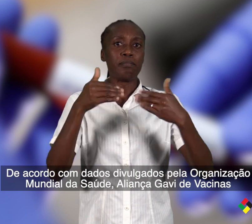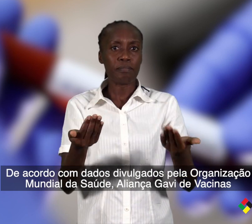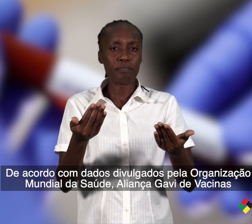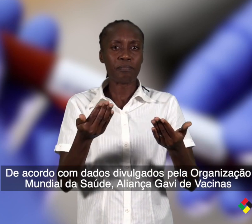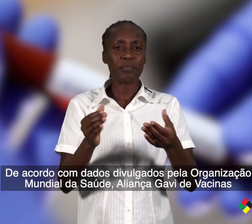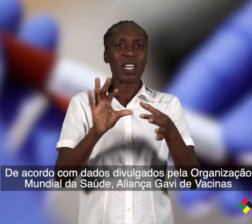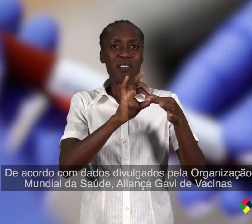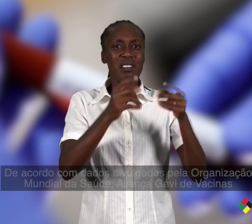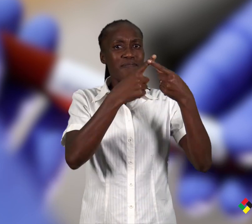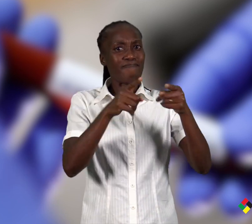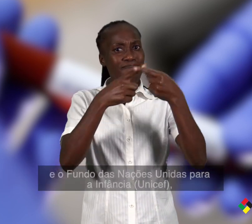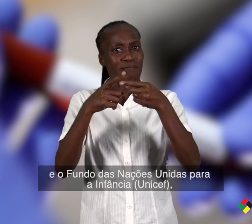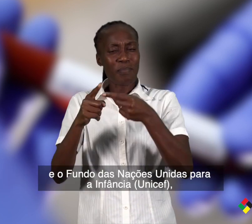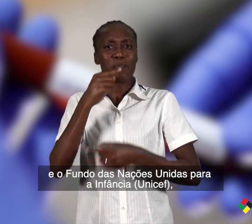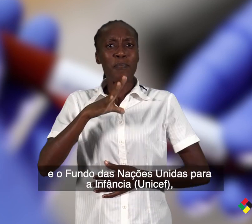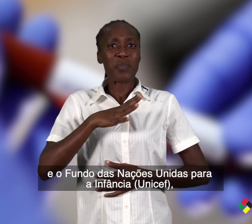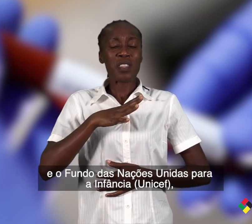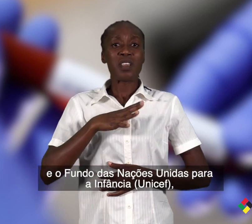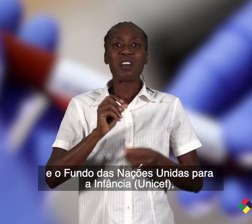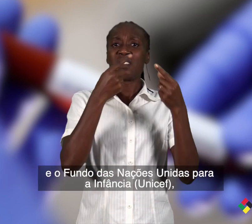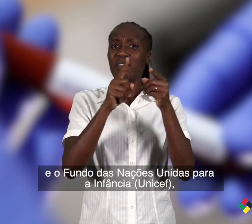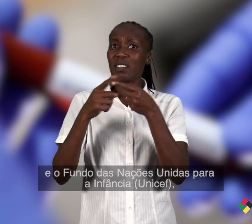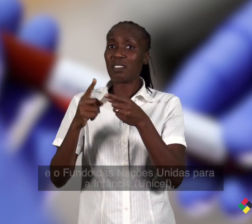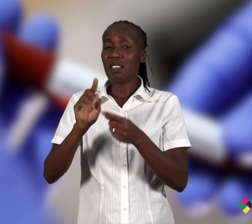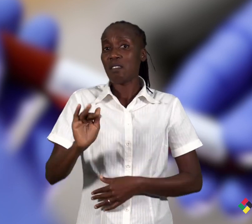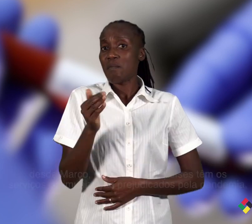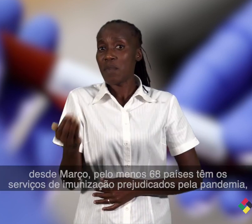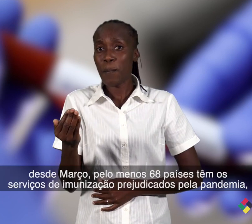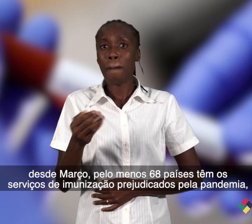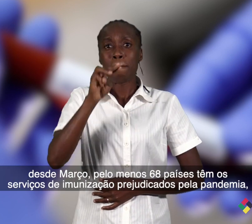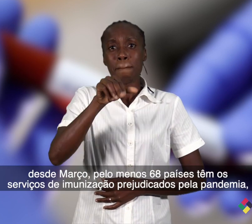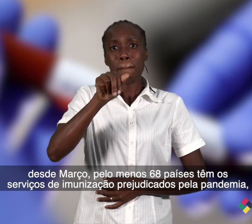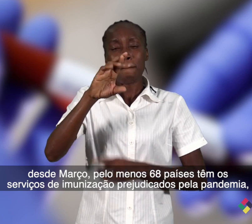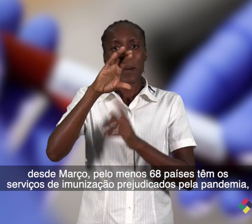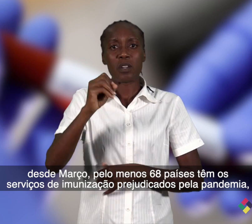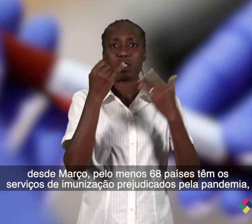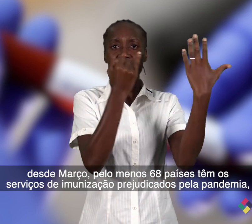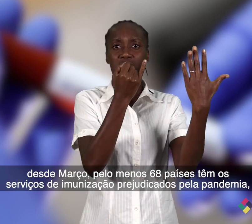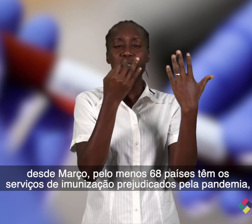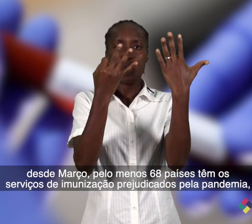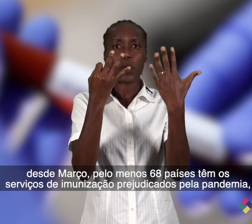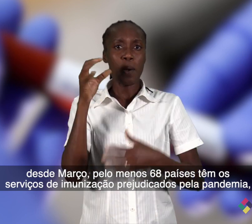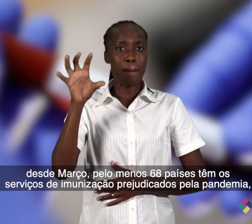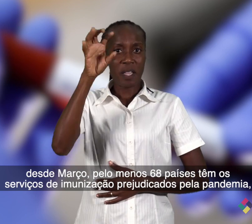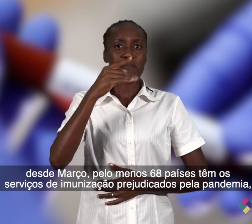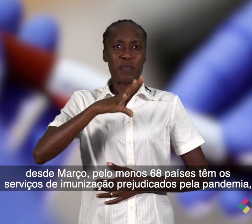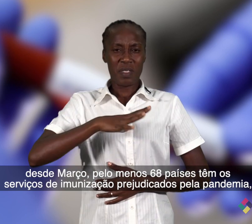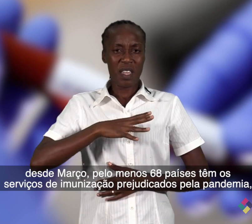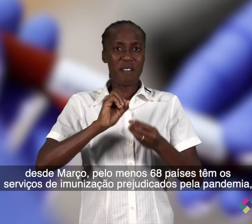a Aliança GAV de Vacinas e o Fundo das Nações Unidas para a Infância, desde março, pelo menos 68 países têm os serviços de imunização